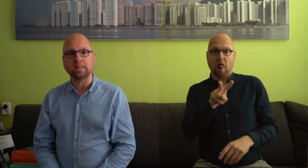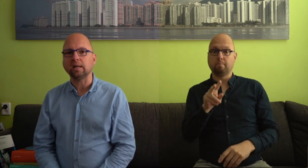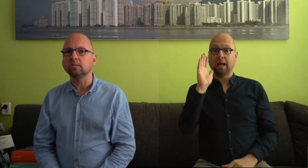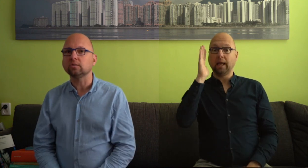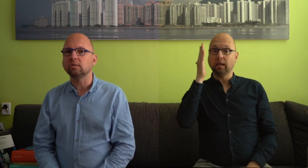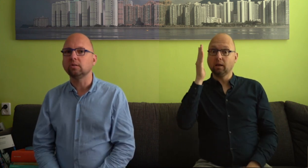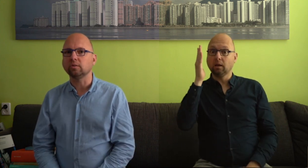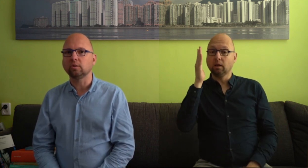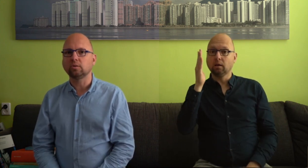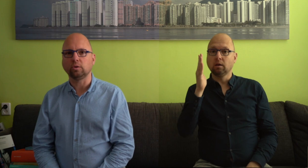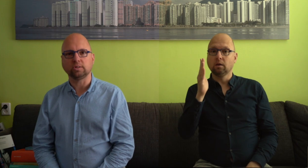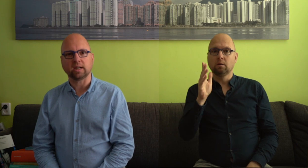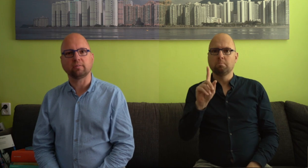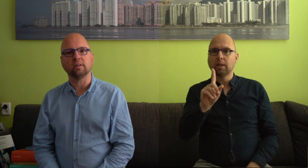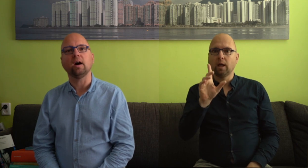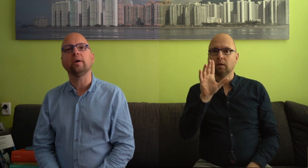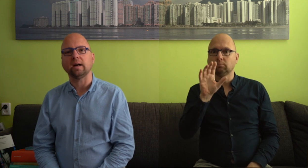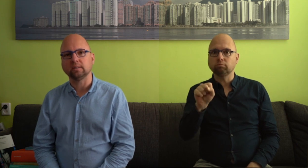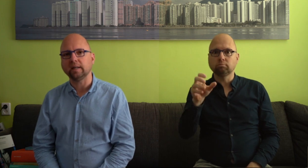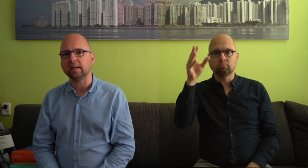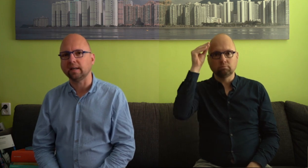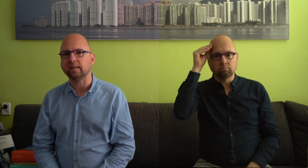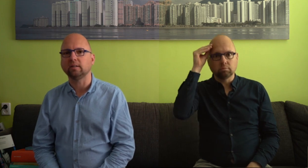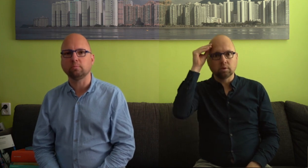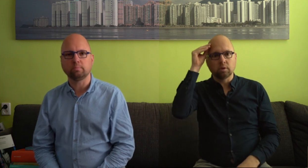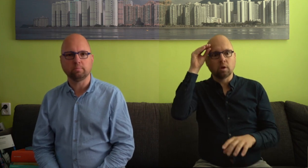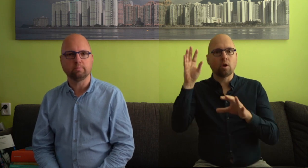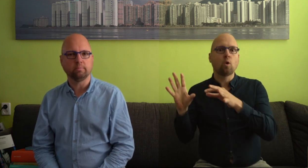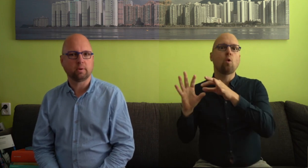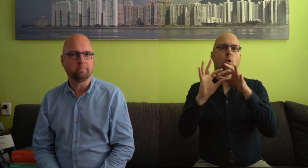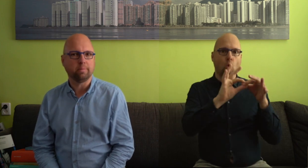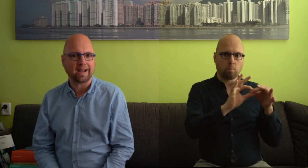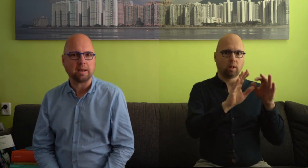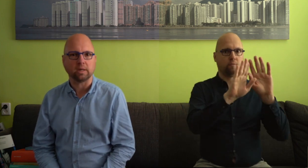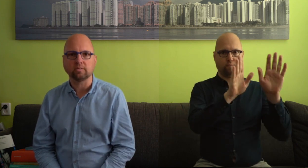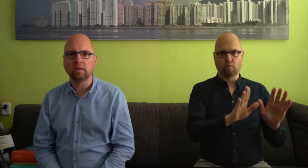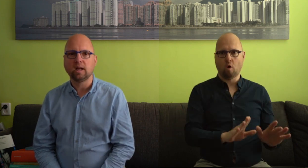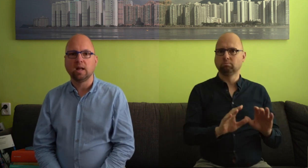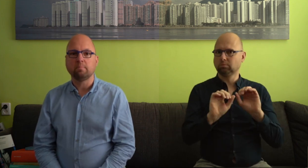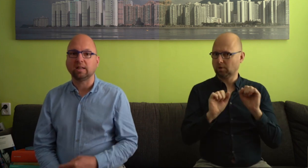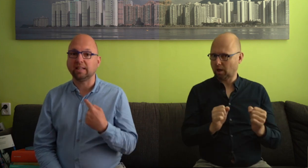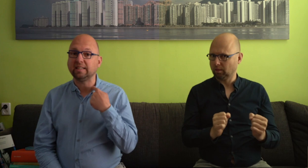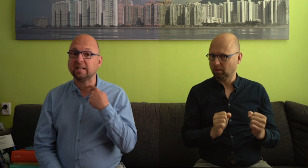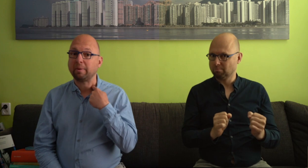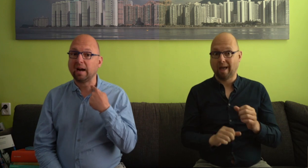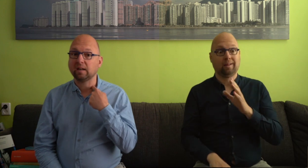betekent dan kun je zeggen van, oh ja, ja, ja, ja, nou begrijp ik het. Maar als ik dit gebaar